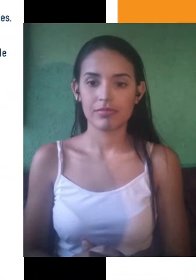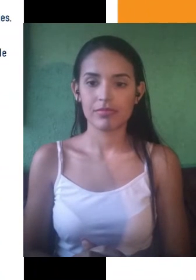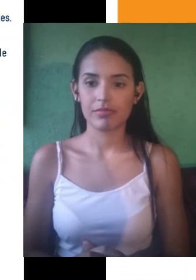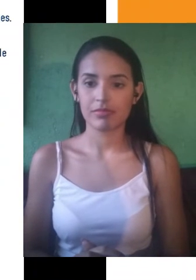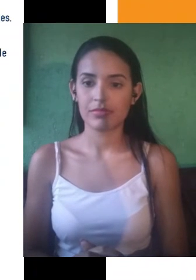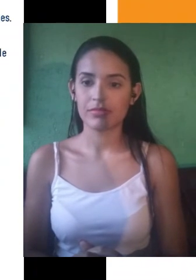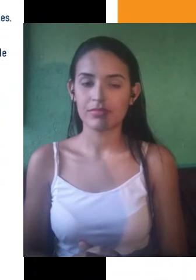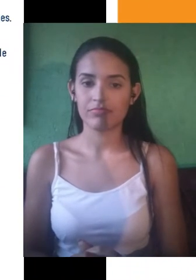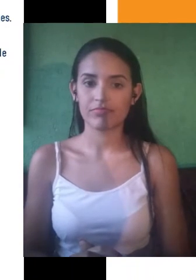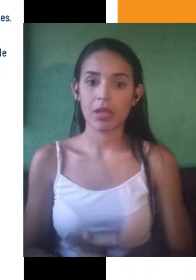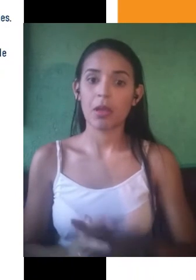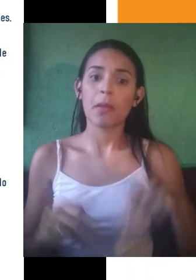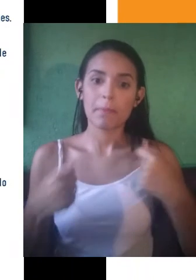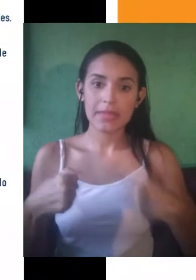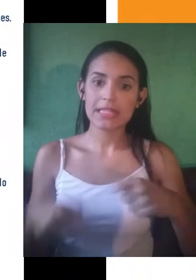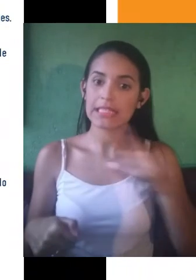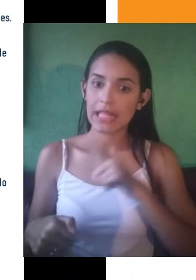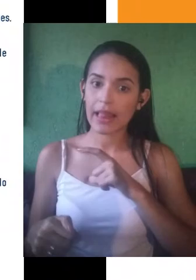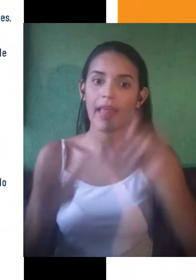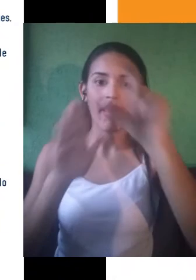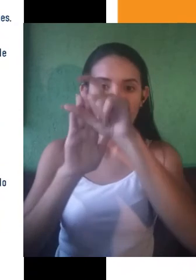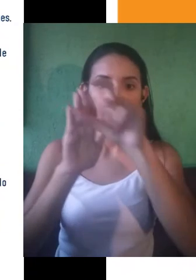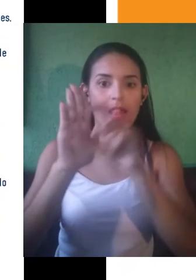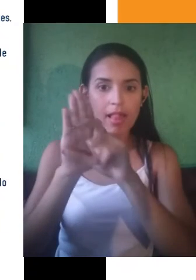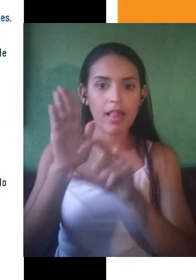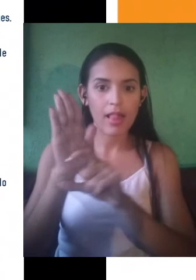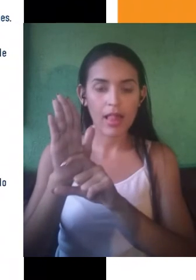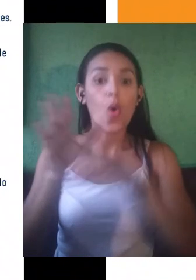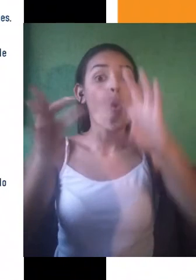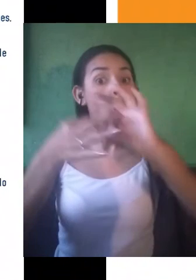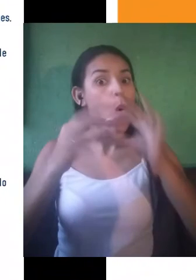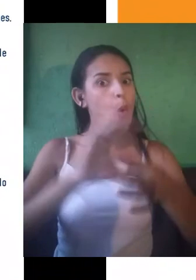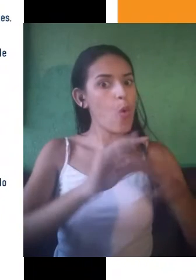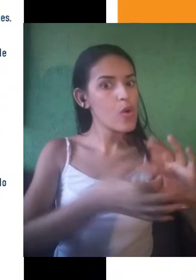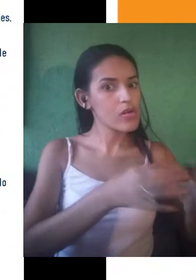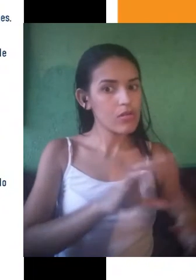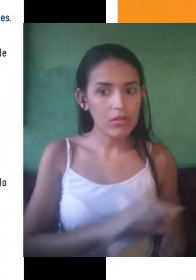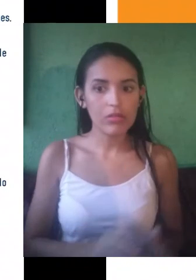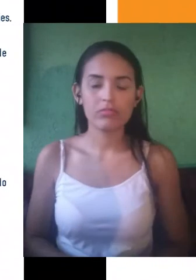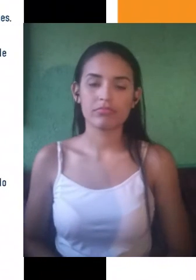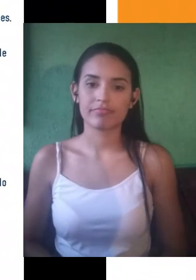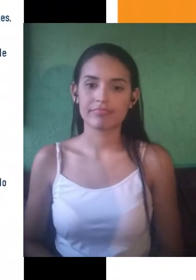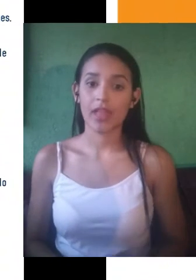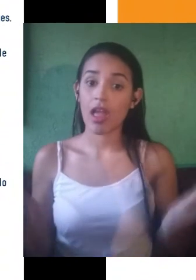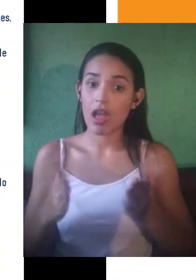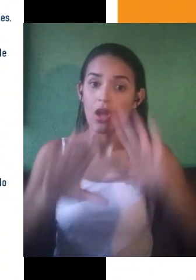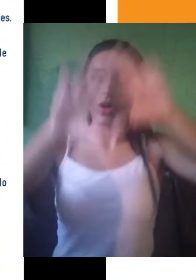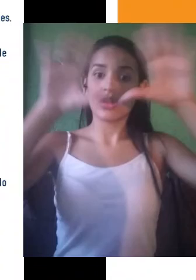muito importante. Sobre a conclusão, eu queria chamar a atenção de vocês para a proposta de intervenção que